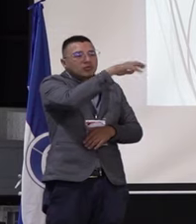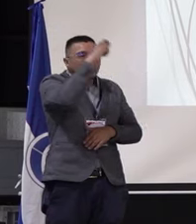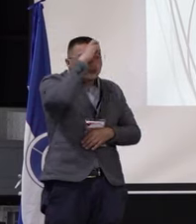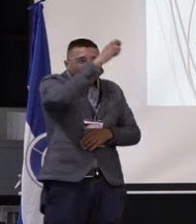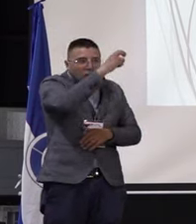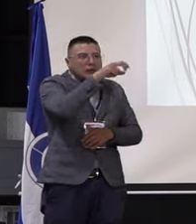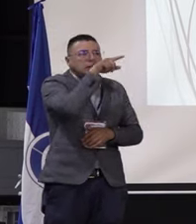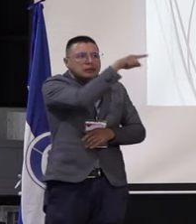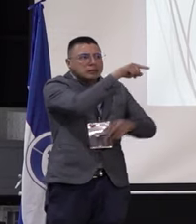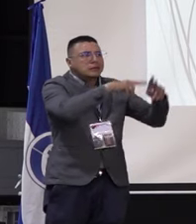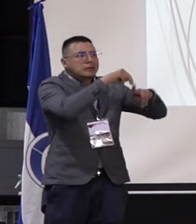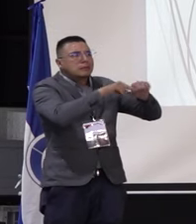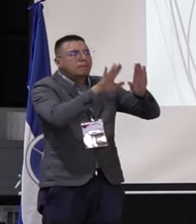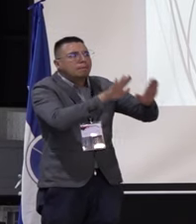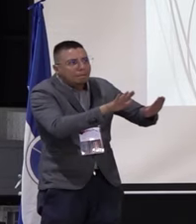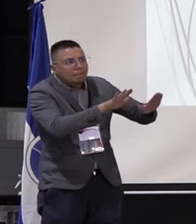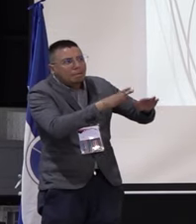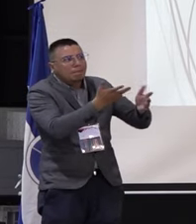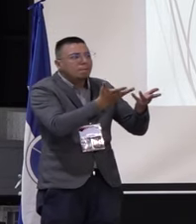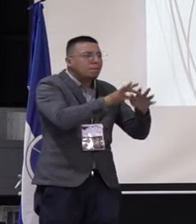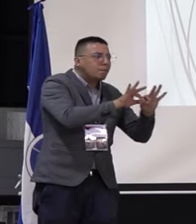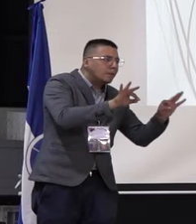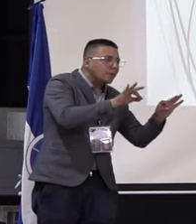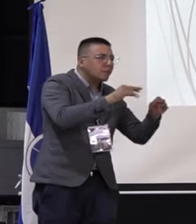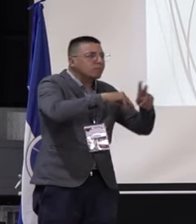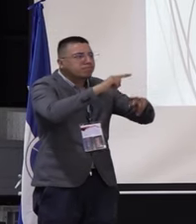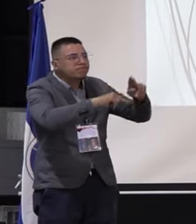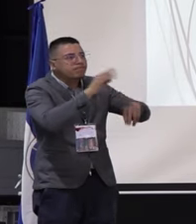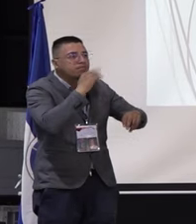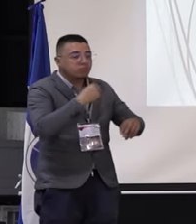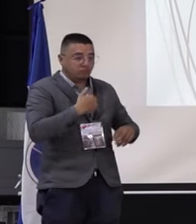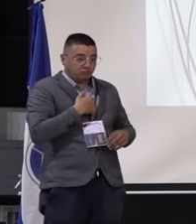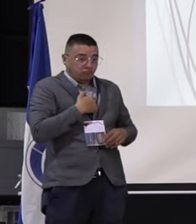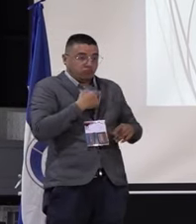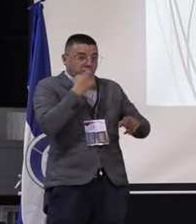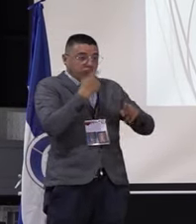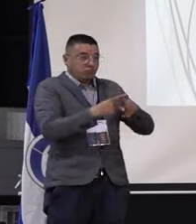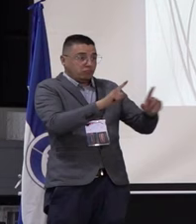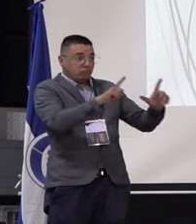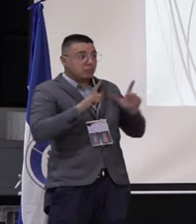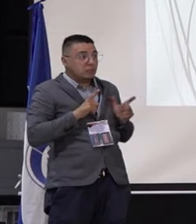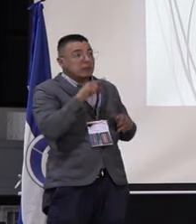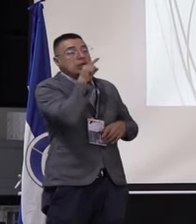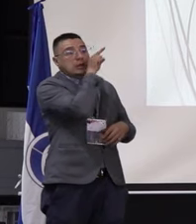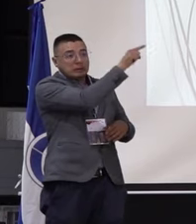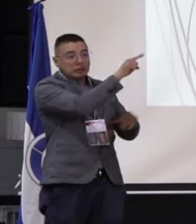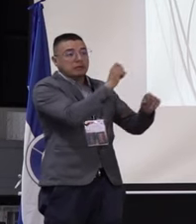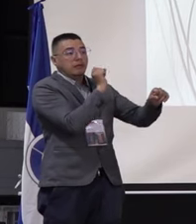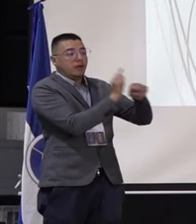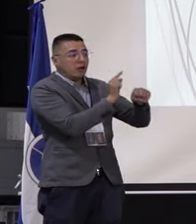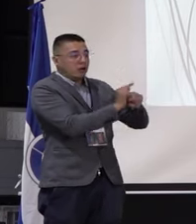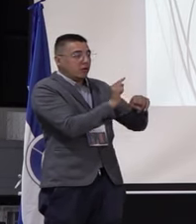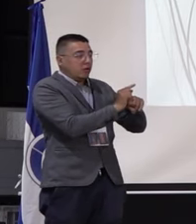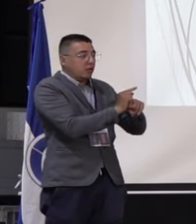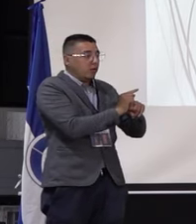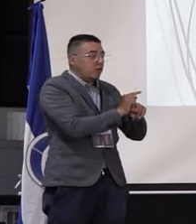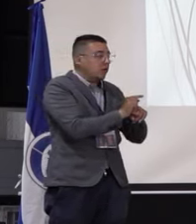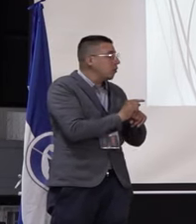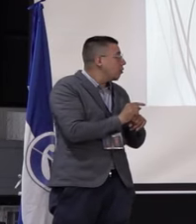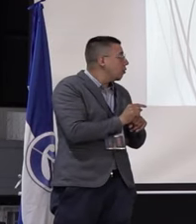es la sede en que está funcionando la Facultad de Educación Física. Yo me egresé de esa facultad, pues, no